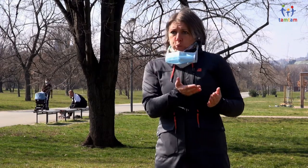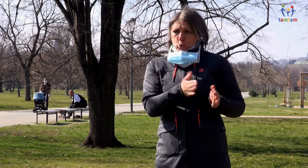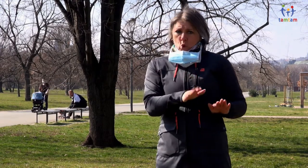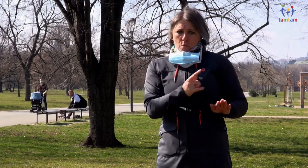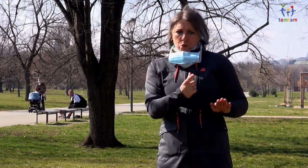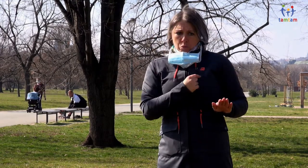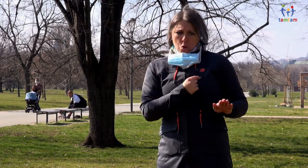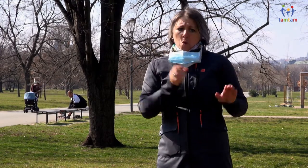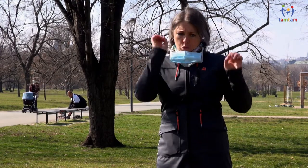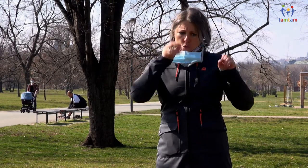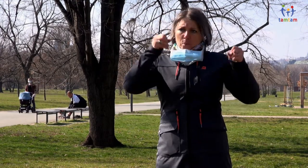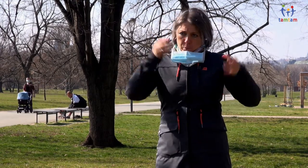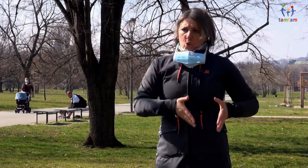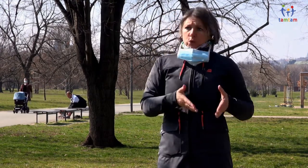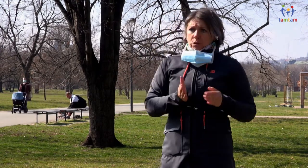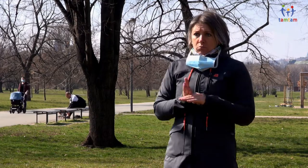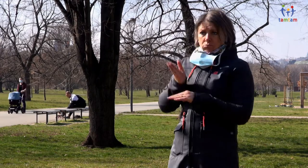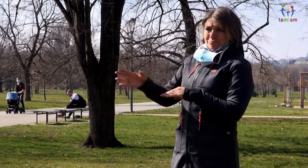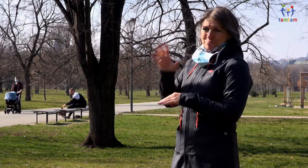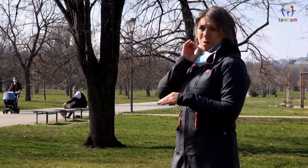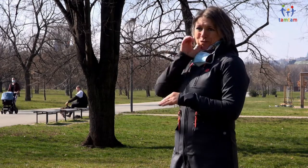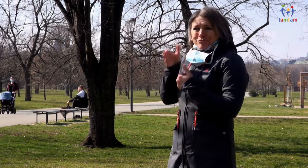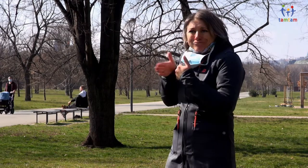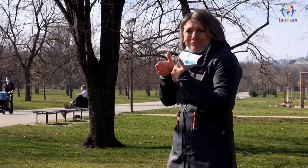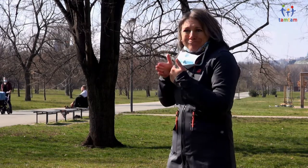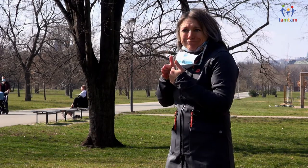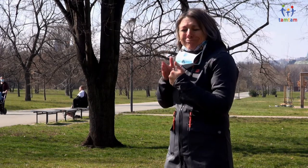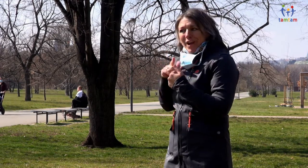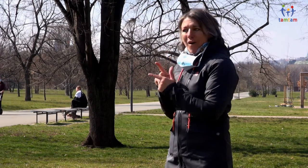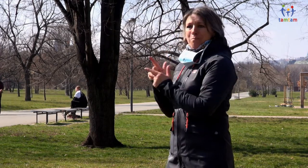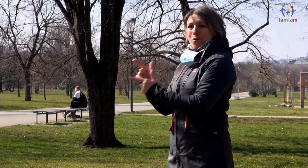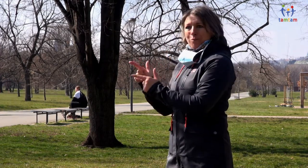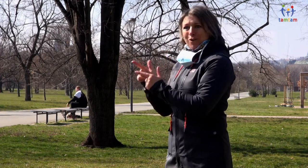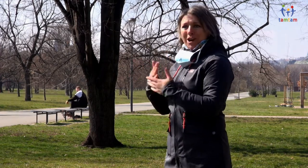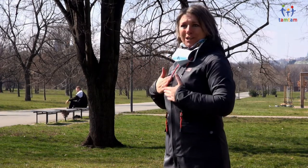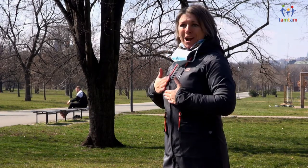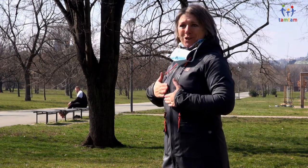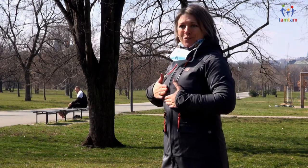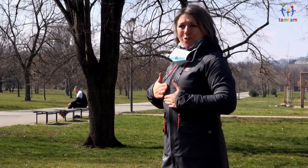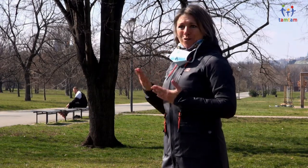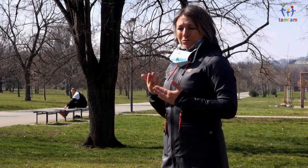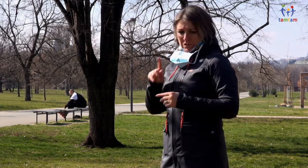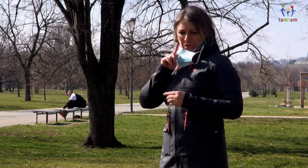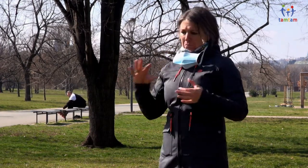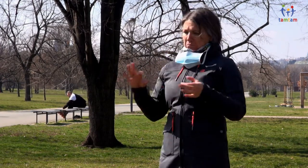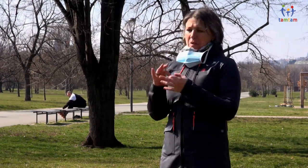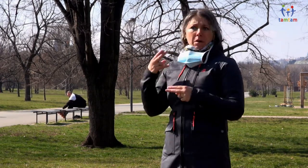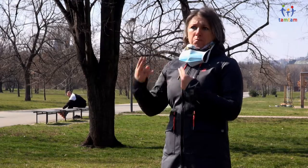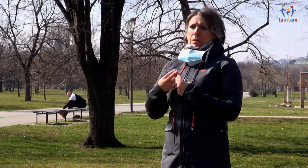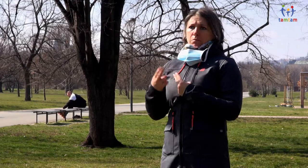pak ten kontakt s tím seniorem je bezpečný a ta psychická pohoda za